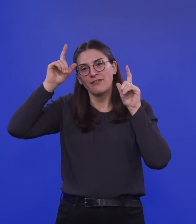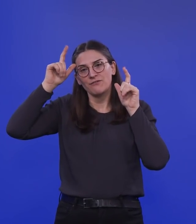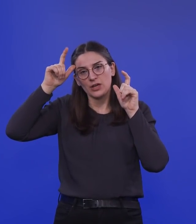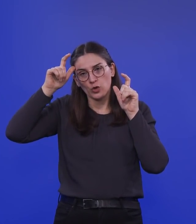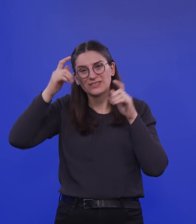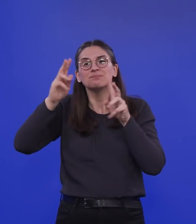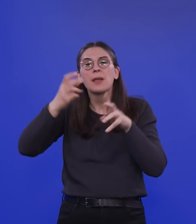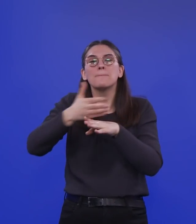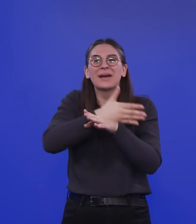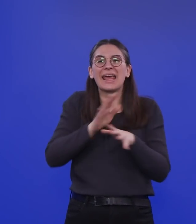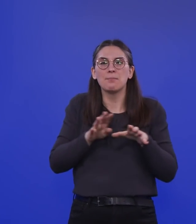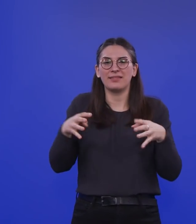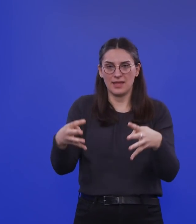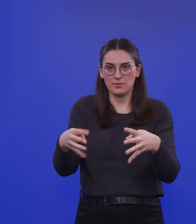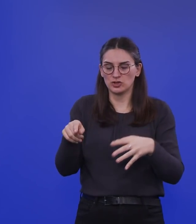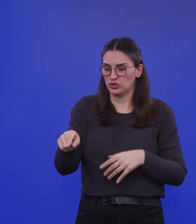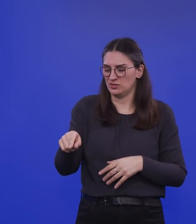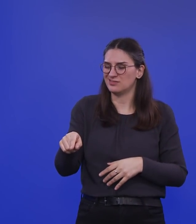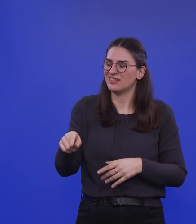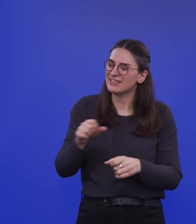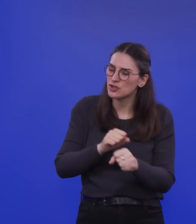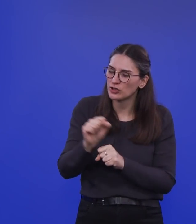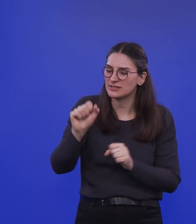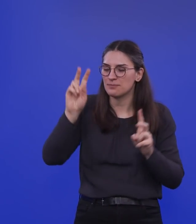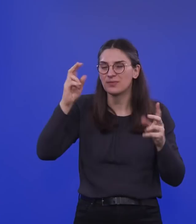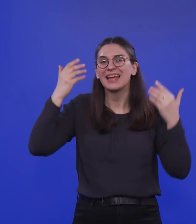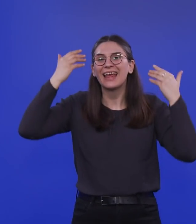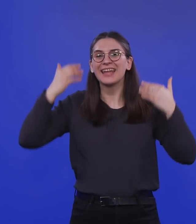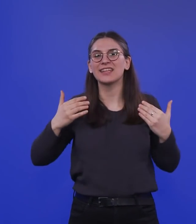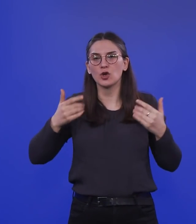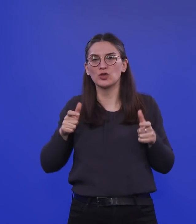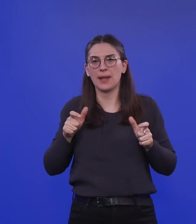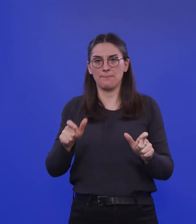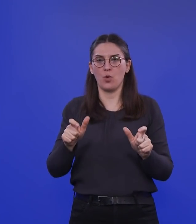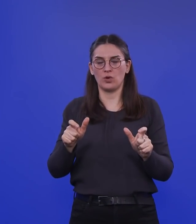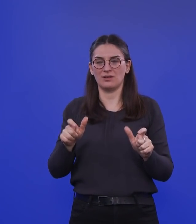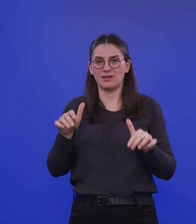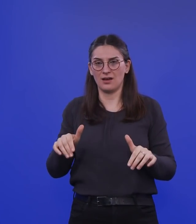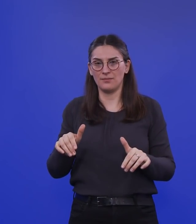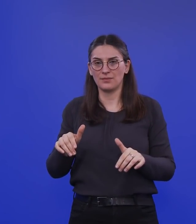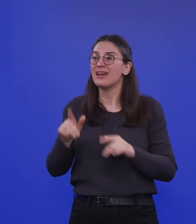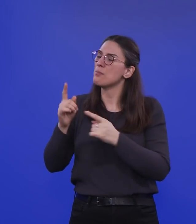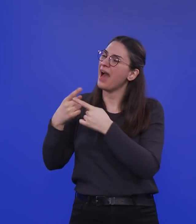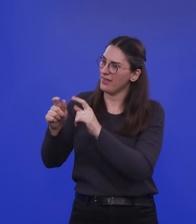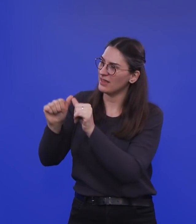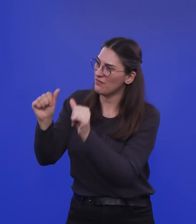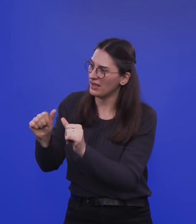dennoch eine Hintergrundimmunität behalten. Mit einer anderen Variante des Influenza-Virus. wenn so ein